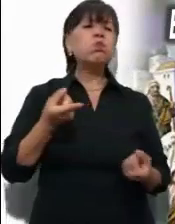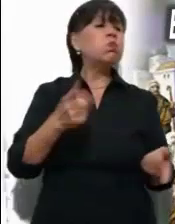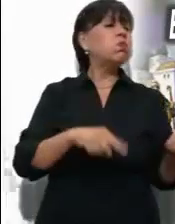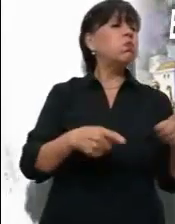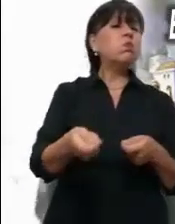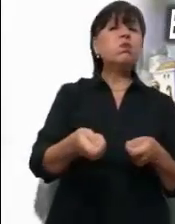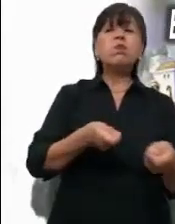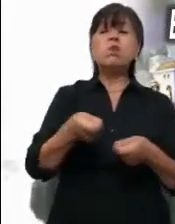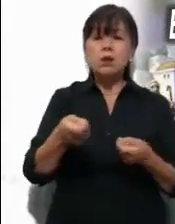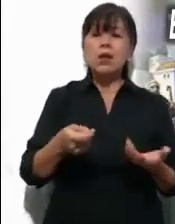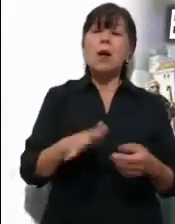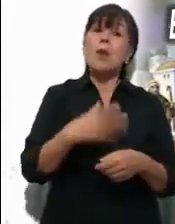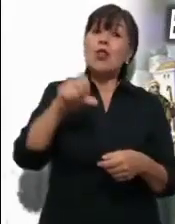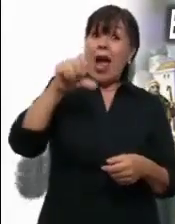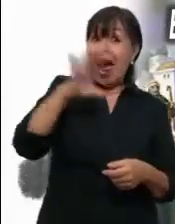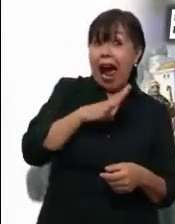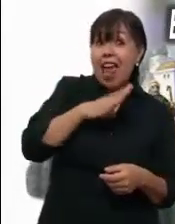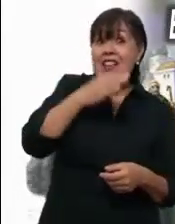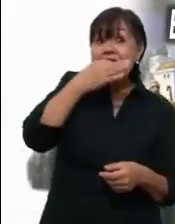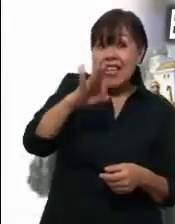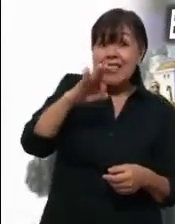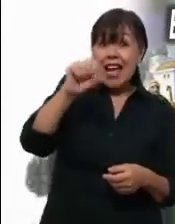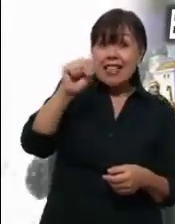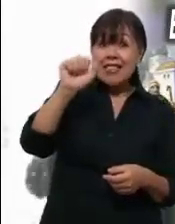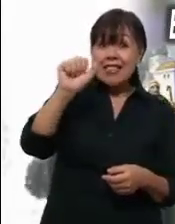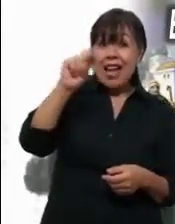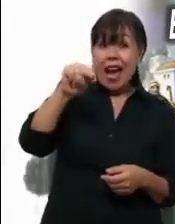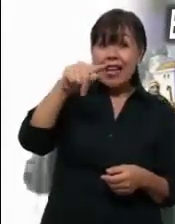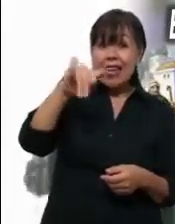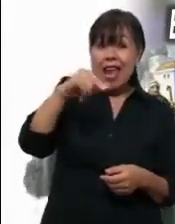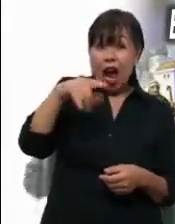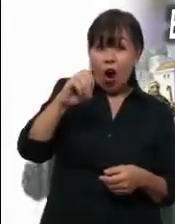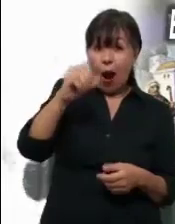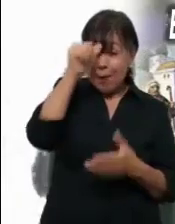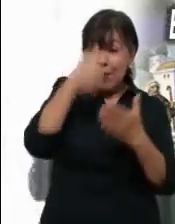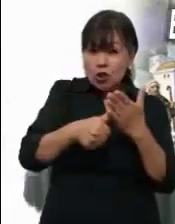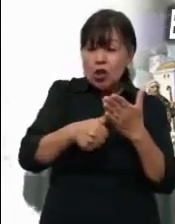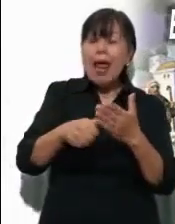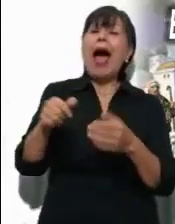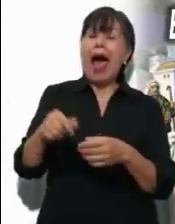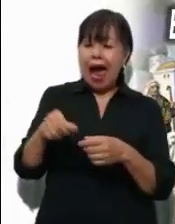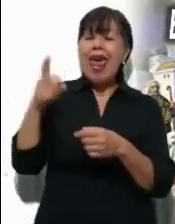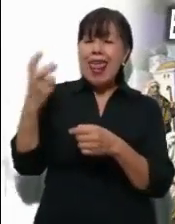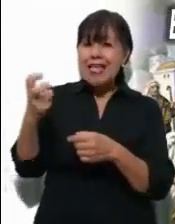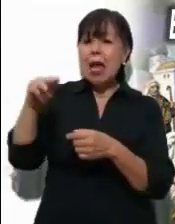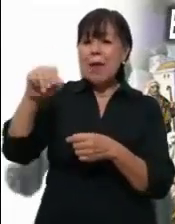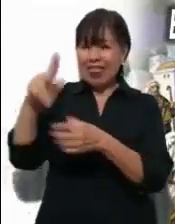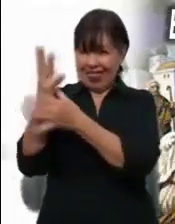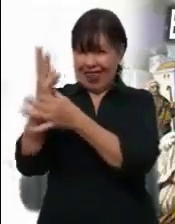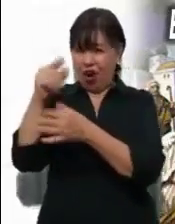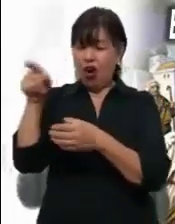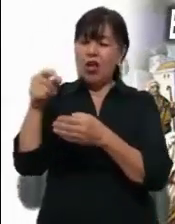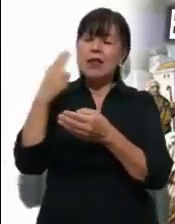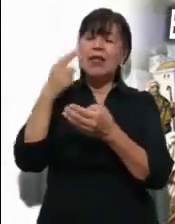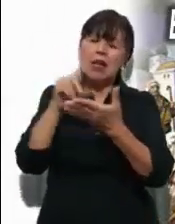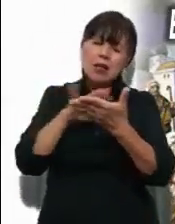Al celebrar la fiesta de Santiago Apóstol, el evangelista Mateo nos da la oportunidad de comprobar que aún